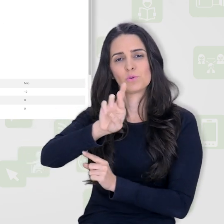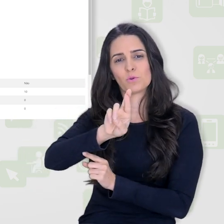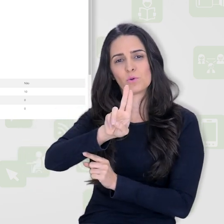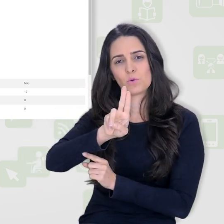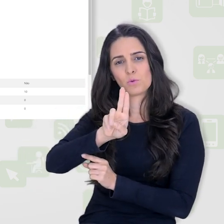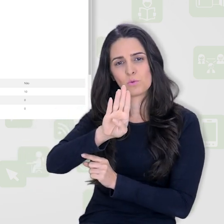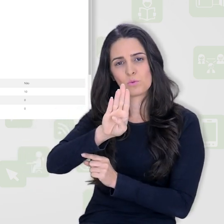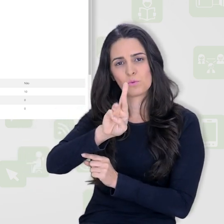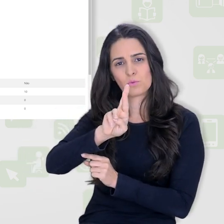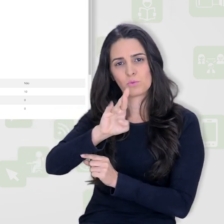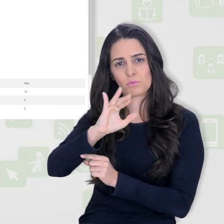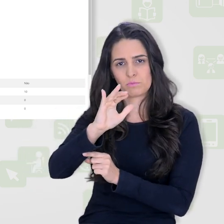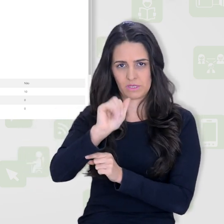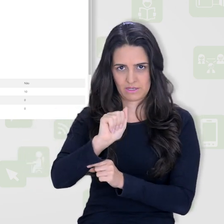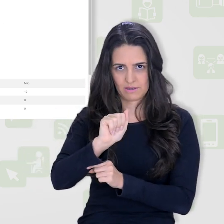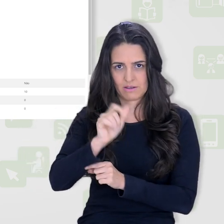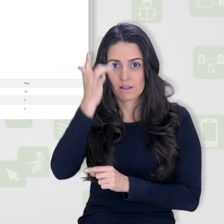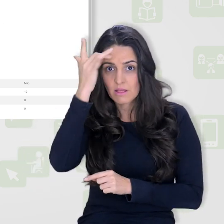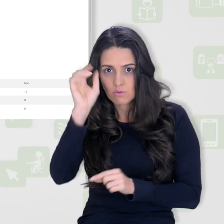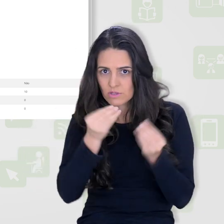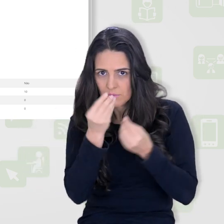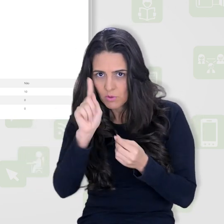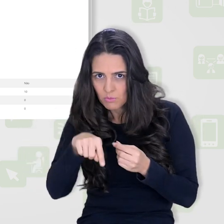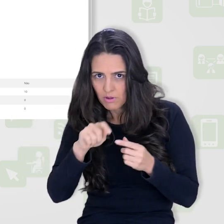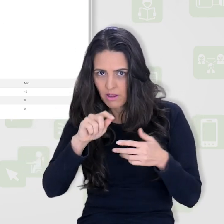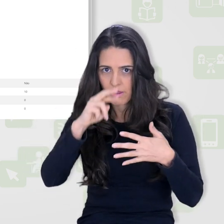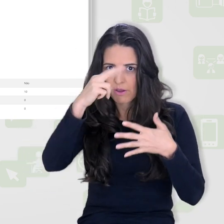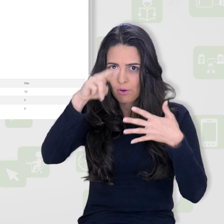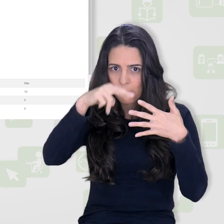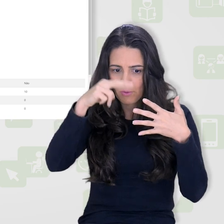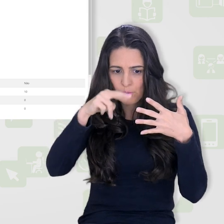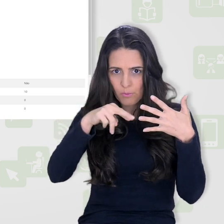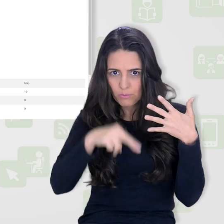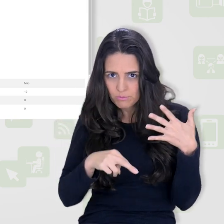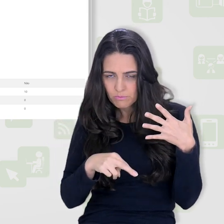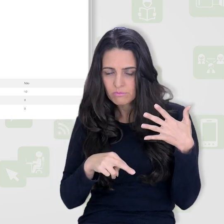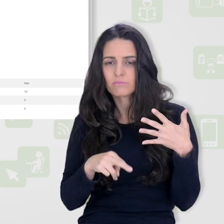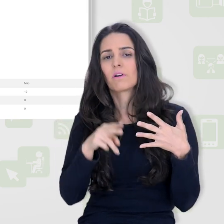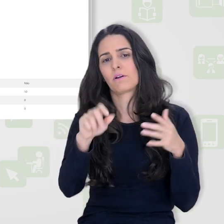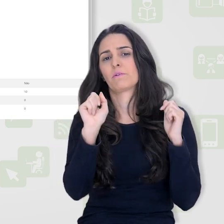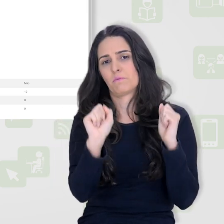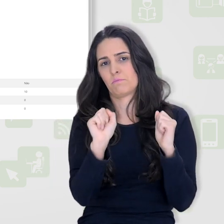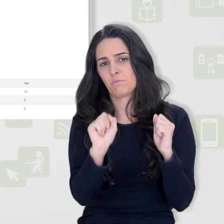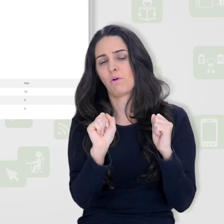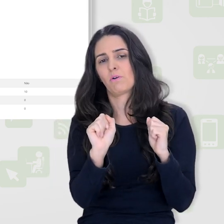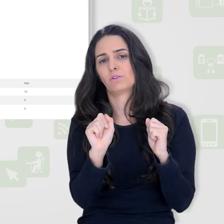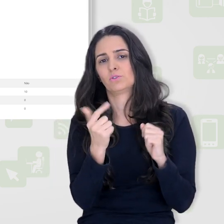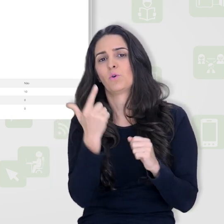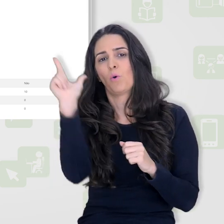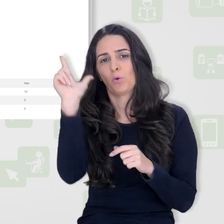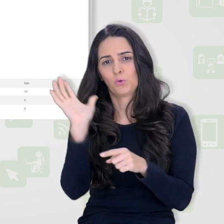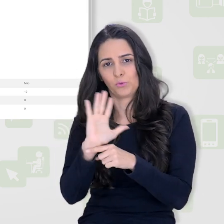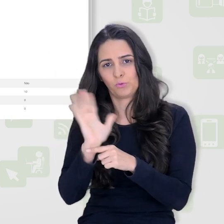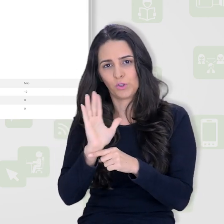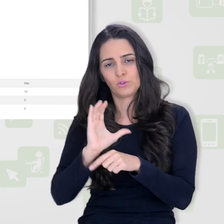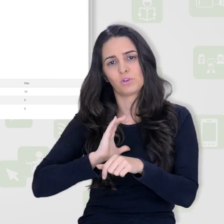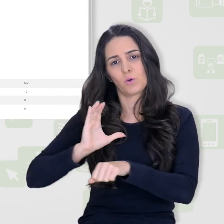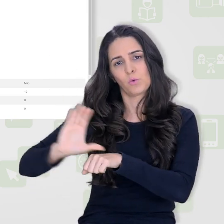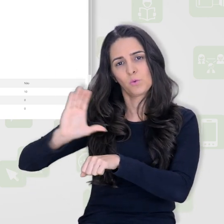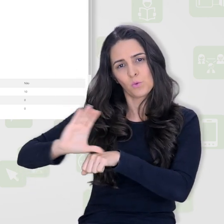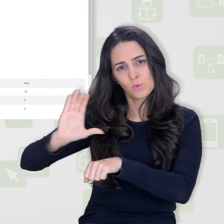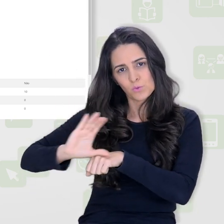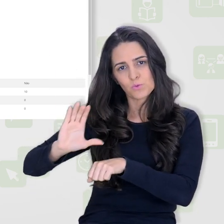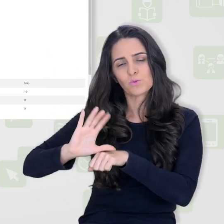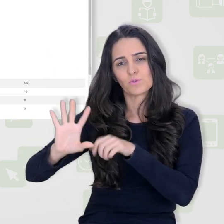Caso você não tenha maiores esclarecimentos sobre o método de avaliação por rubrica, você pode realizar o nosso